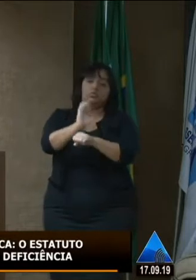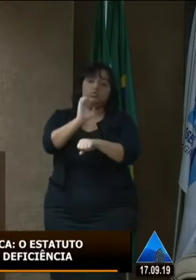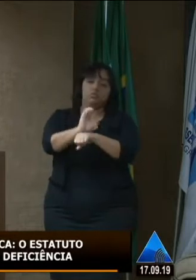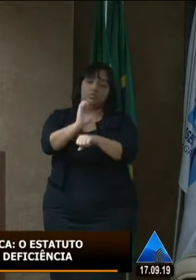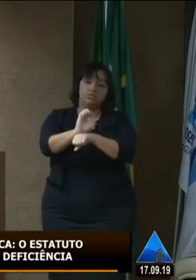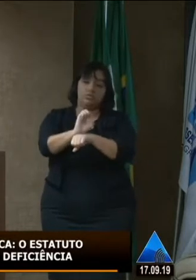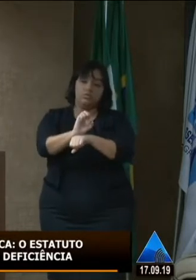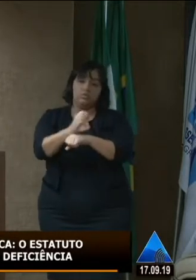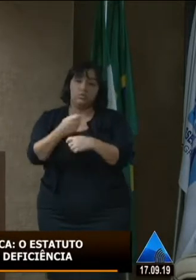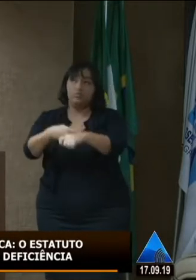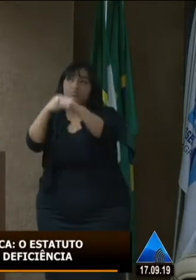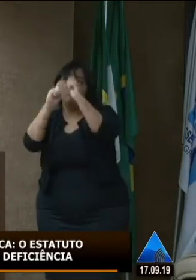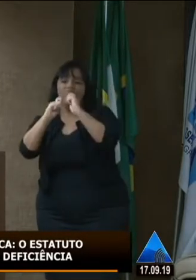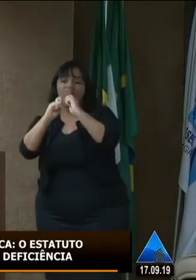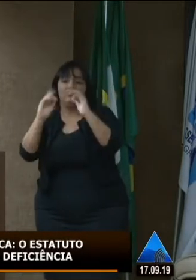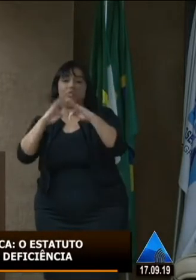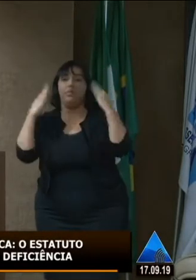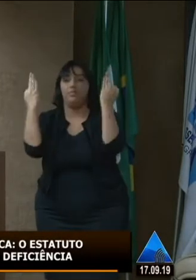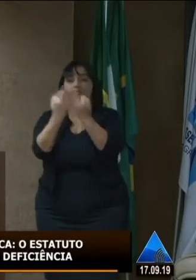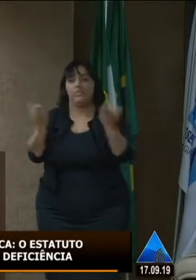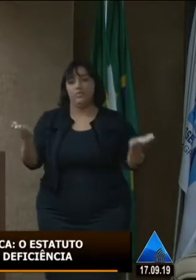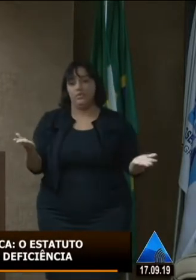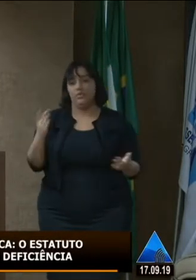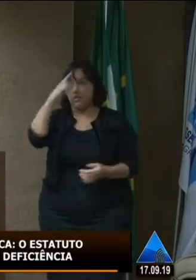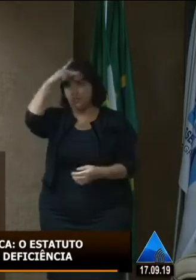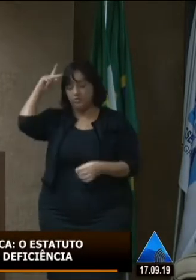governo está dando para as famílias das pessoas com deficiência